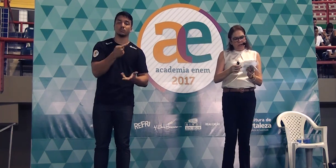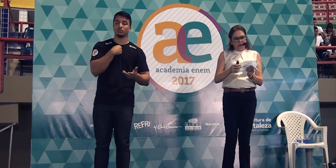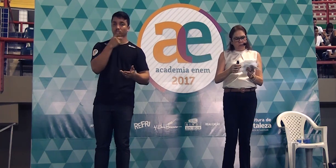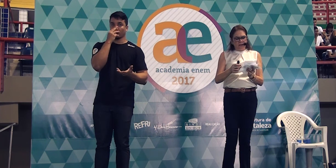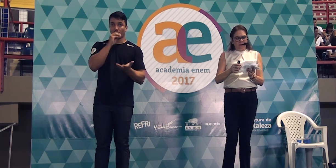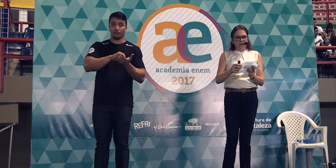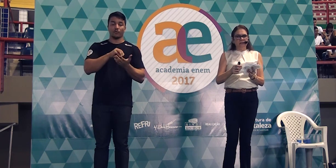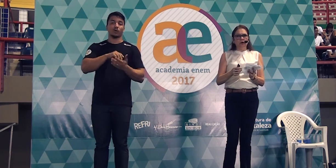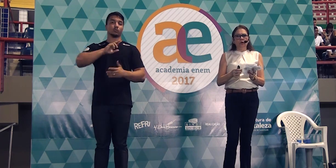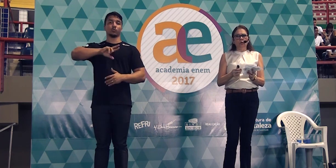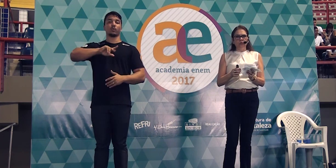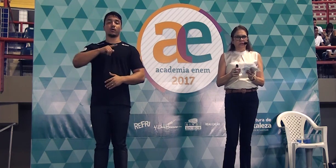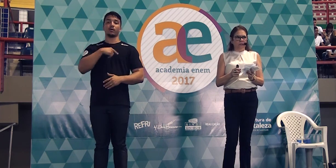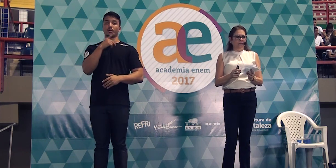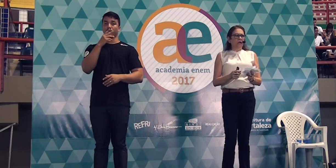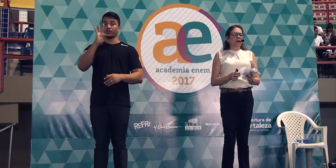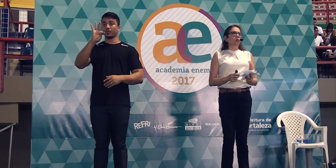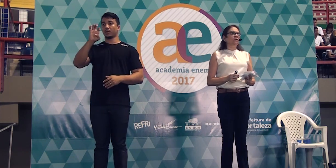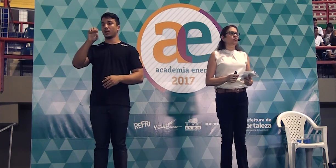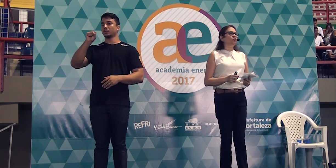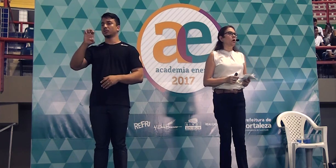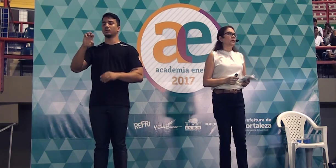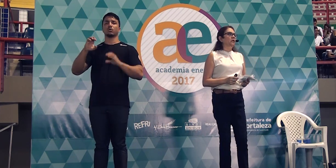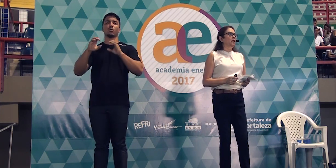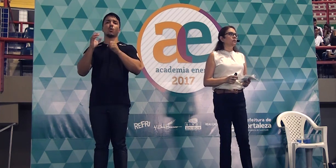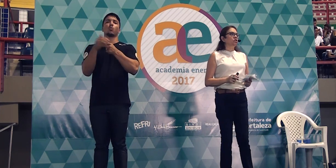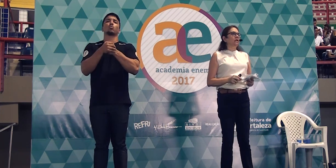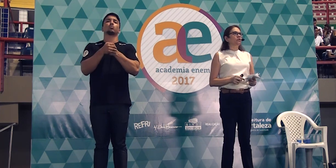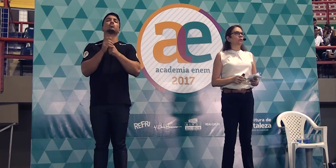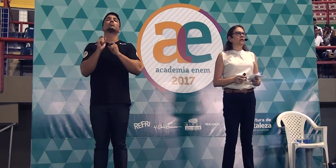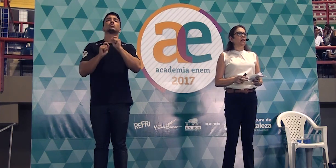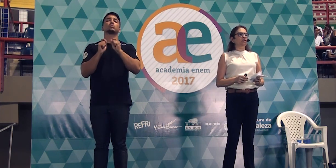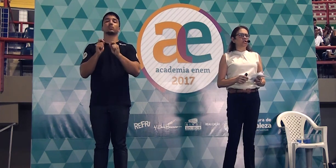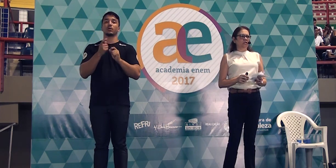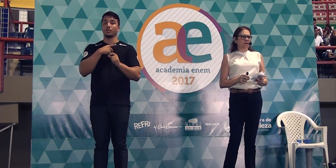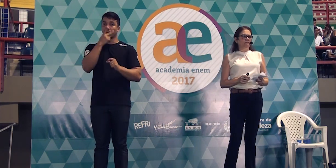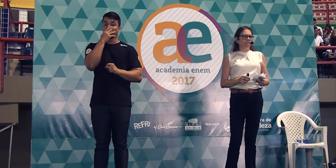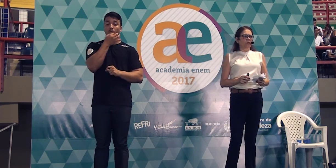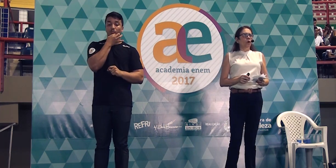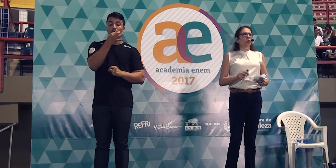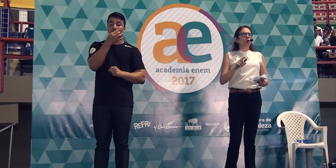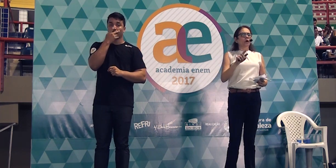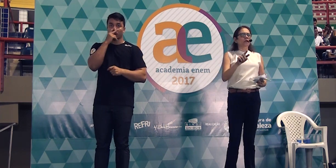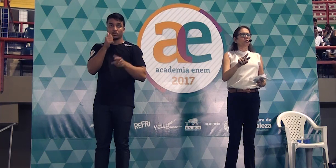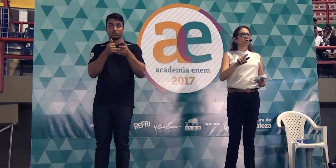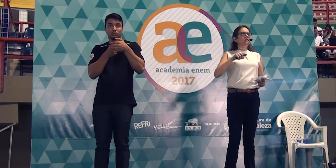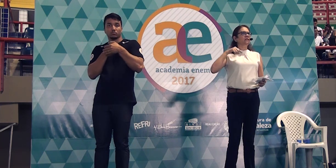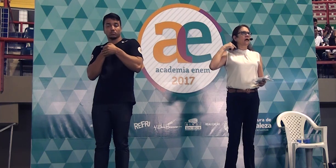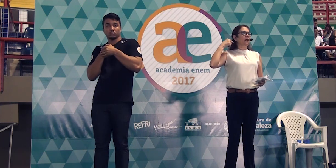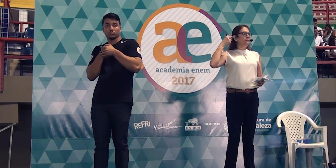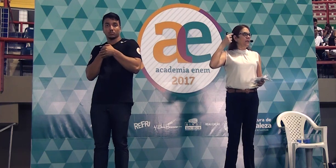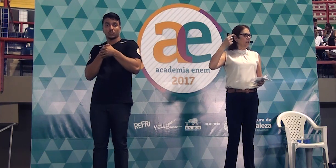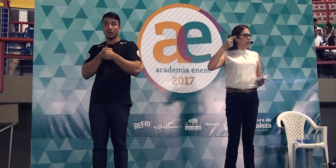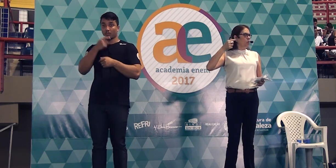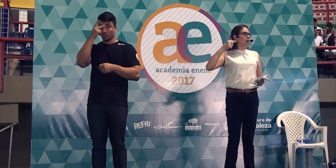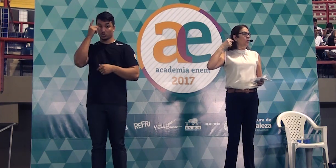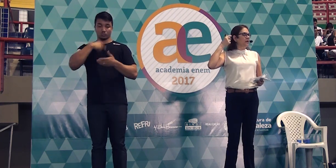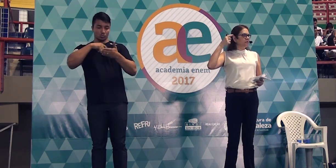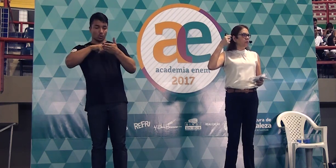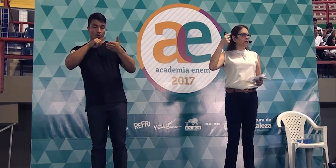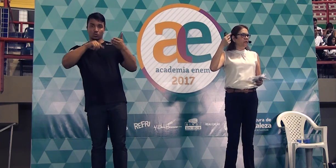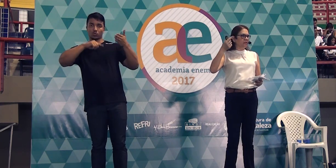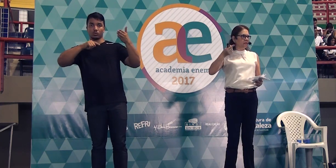O que é uma tese oculta? é quando sua opinião está subentendida. O corretor sabe